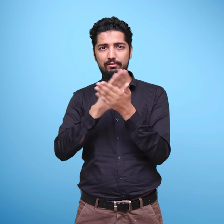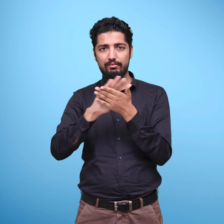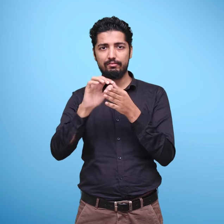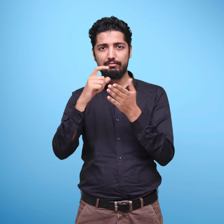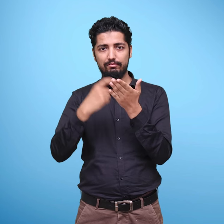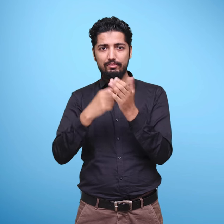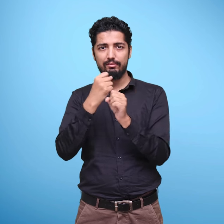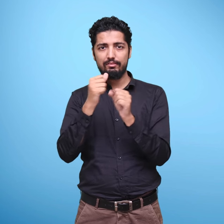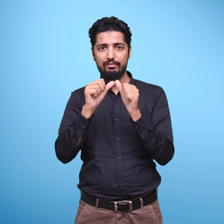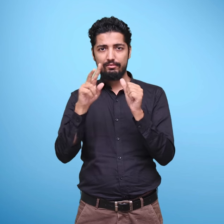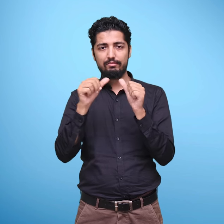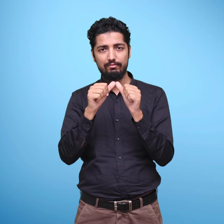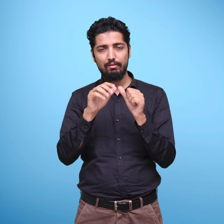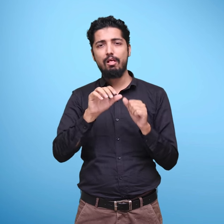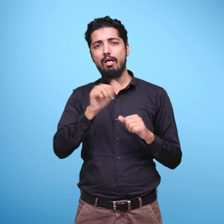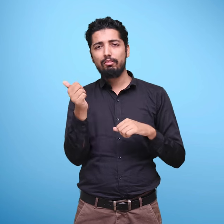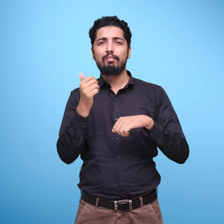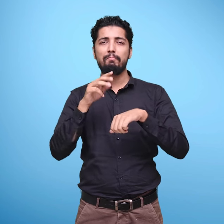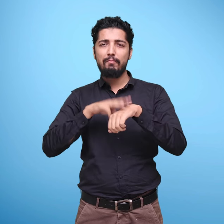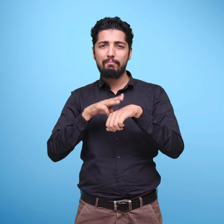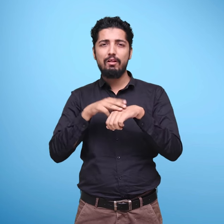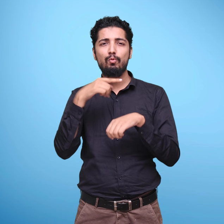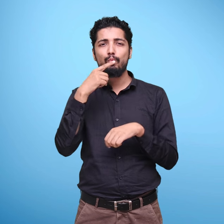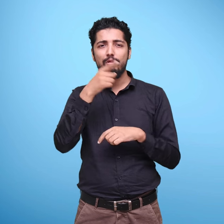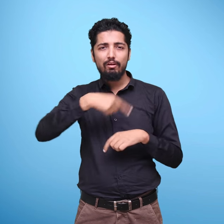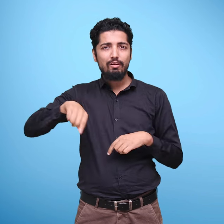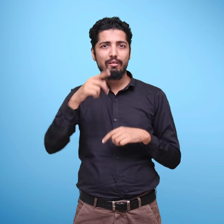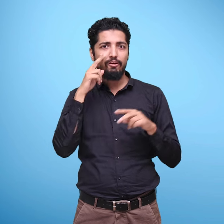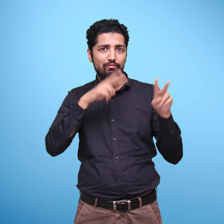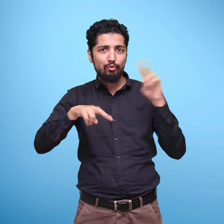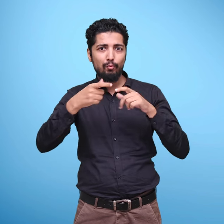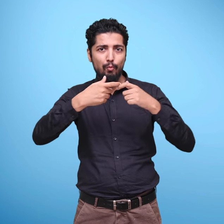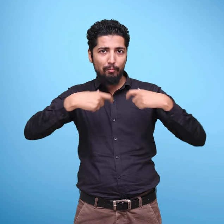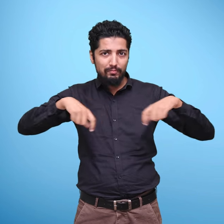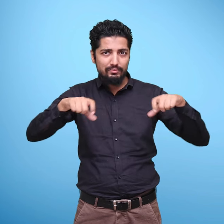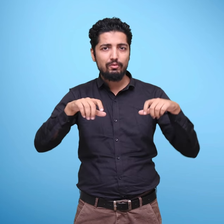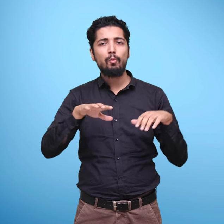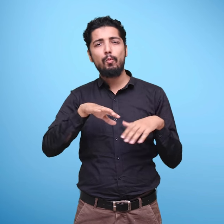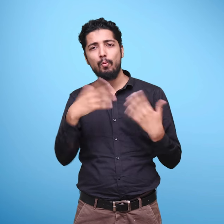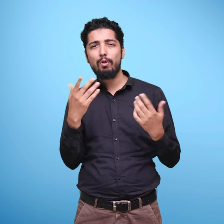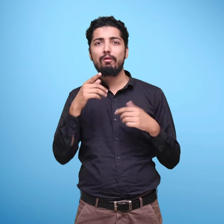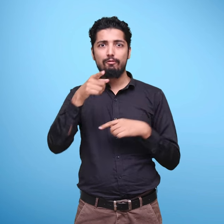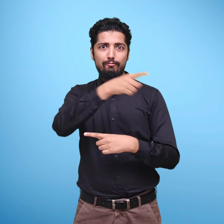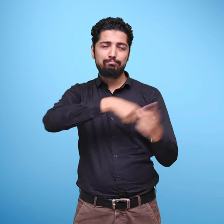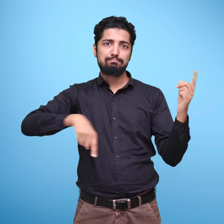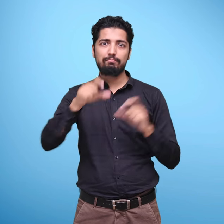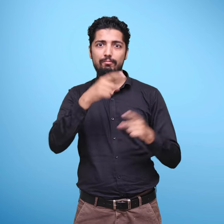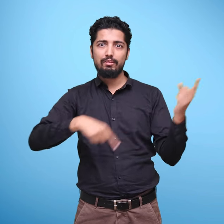इस संस्था के रूप में भारत की विल्द्याली शिक्षा में सुधार और इसके लिए विक्सित अधिगम तथा